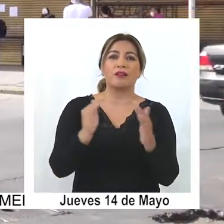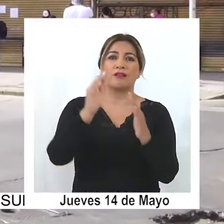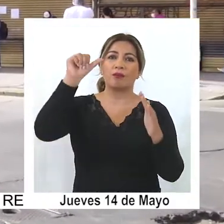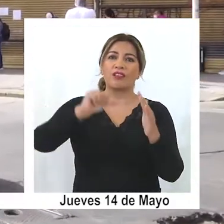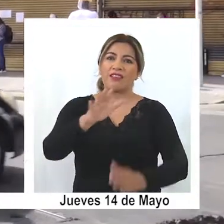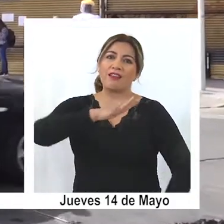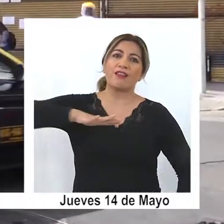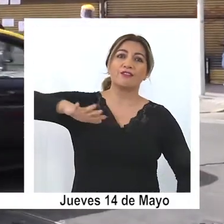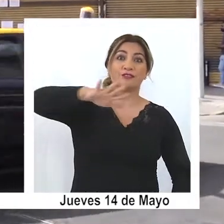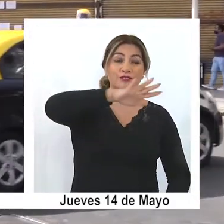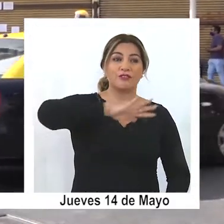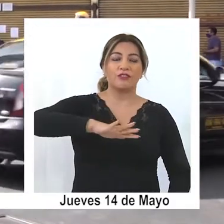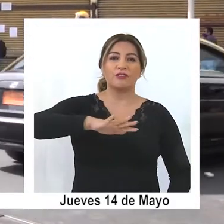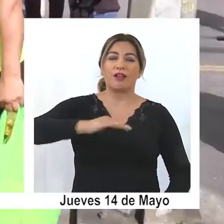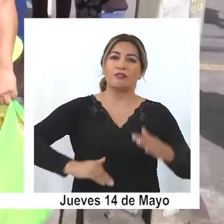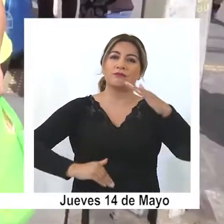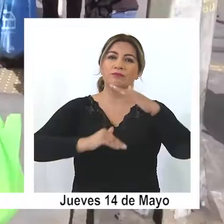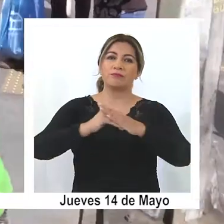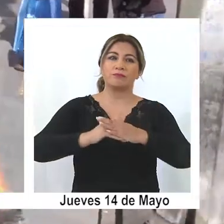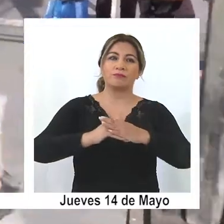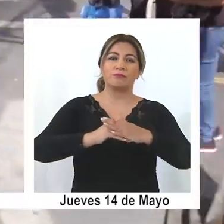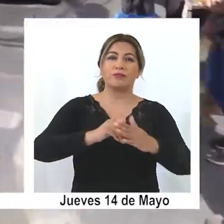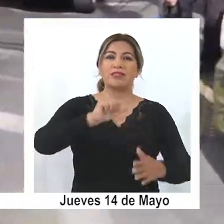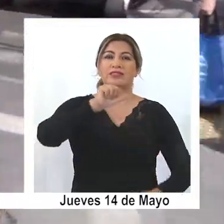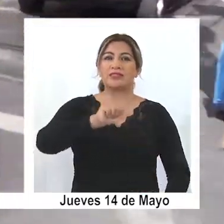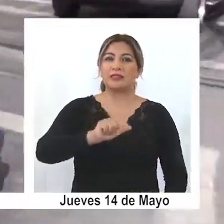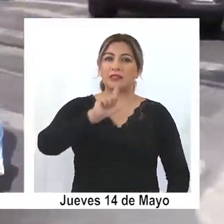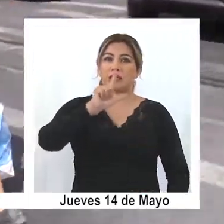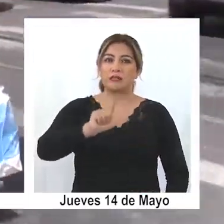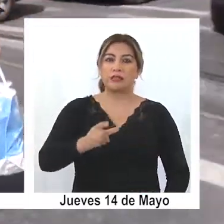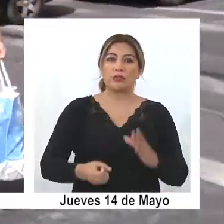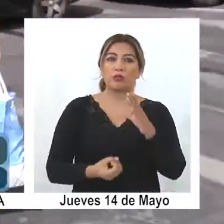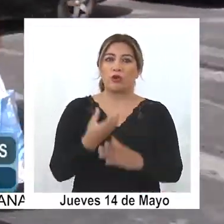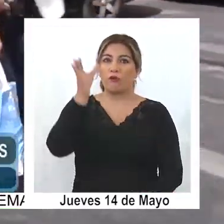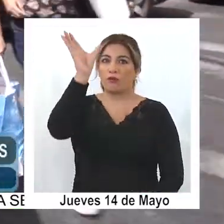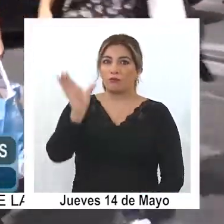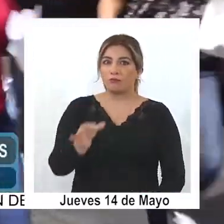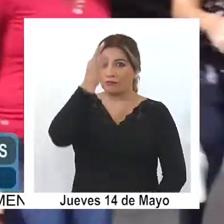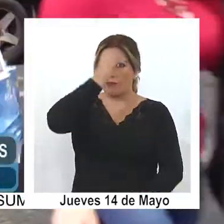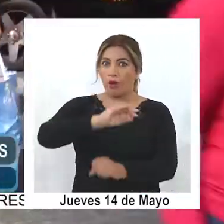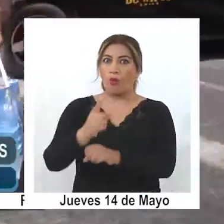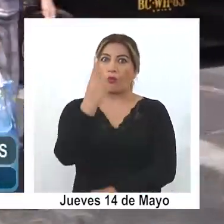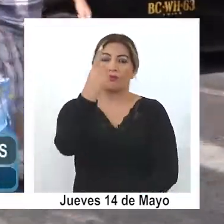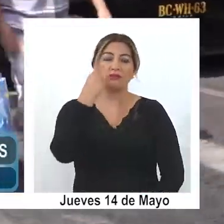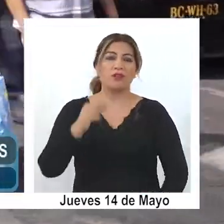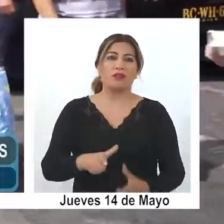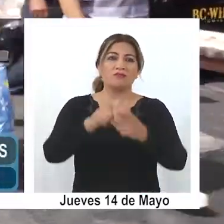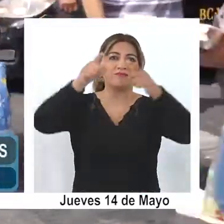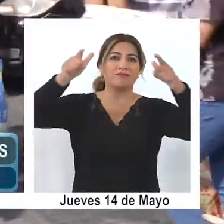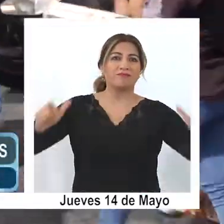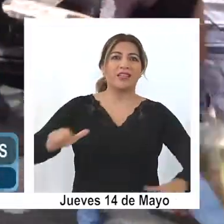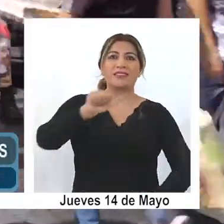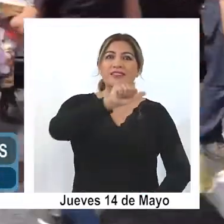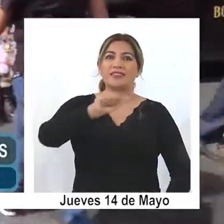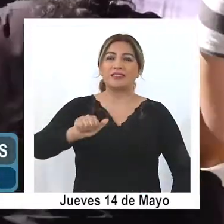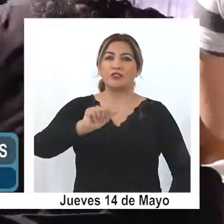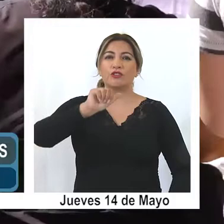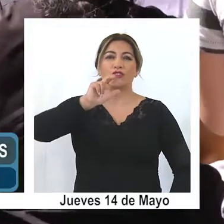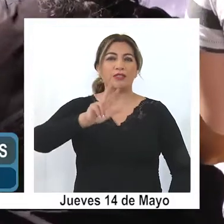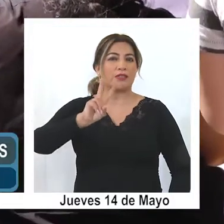total, alcanzando los 67 casos nuevos. La cifra elevó a 682 los casos